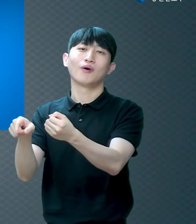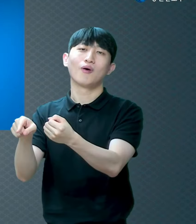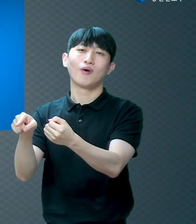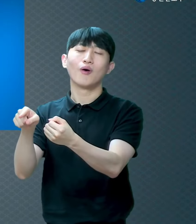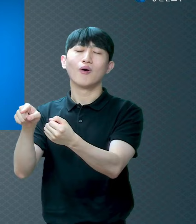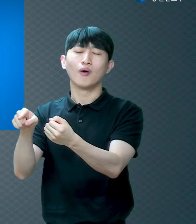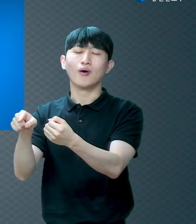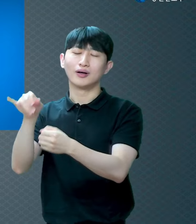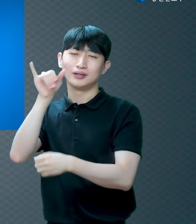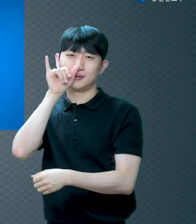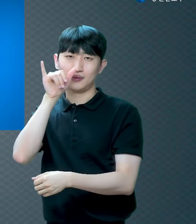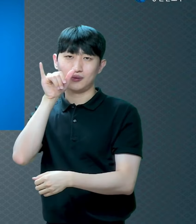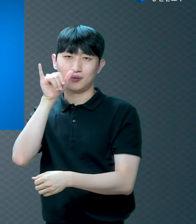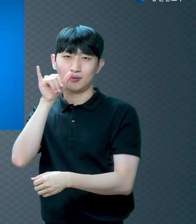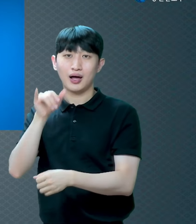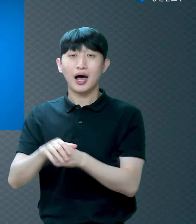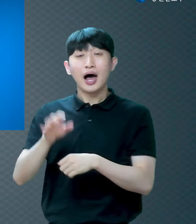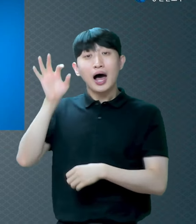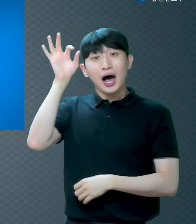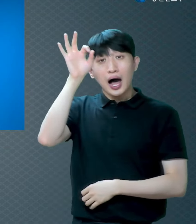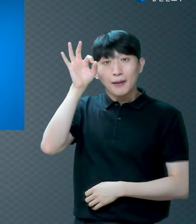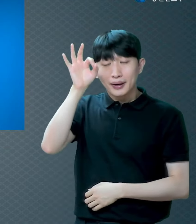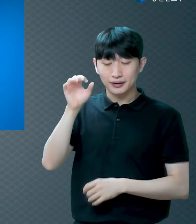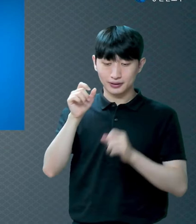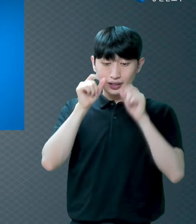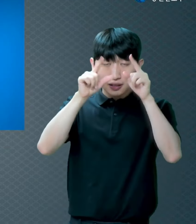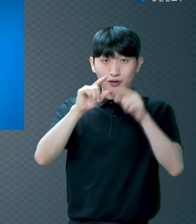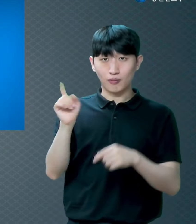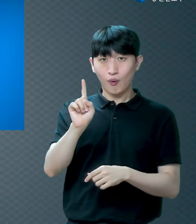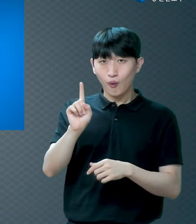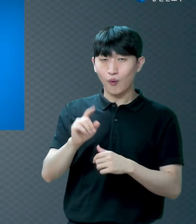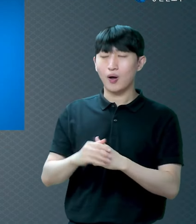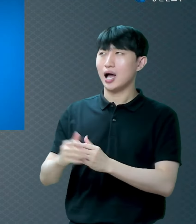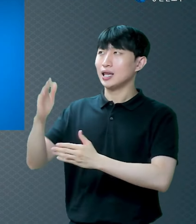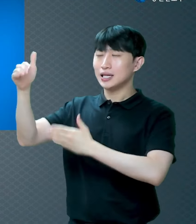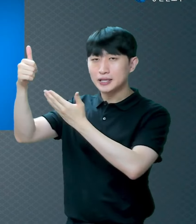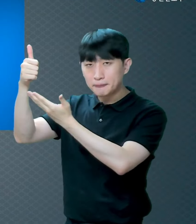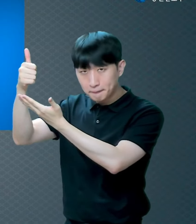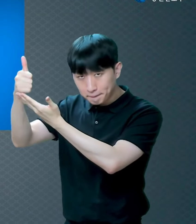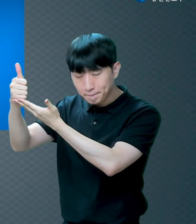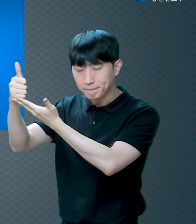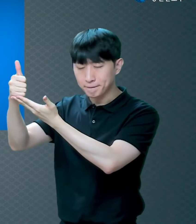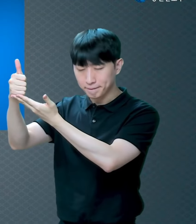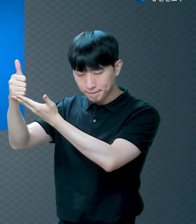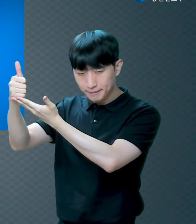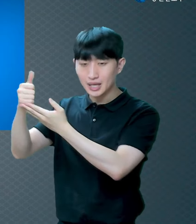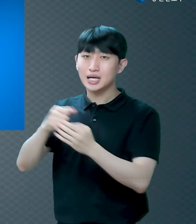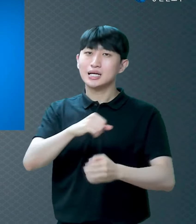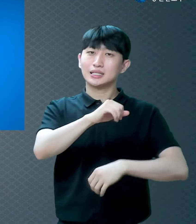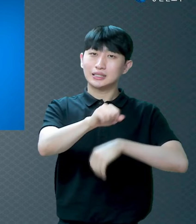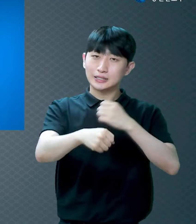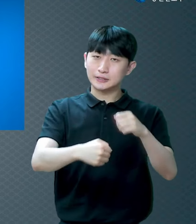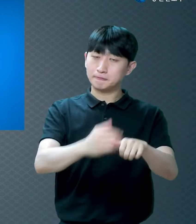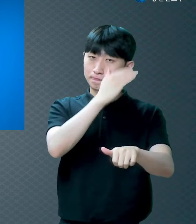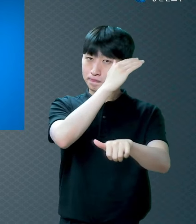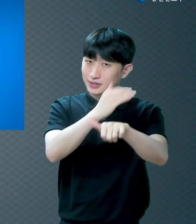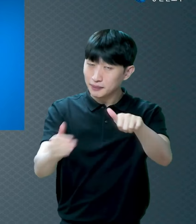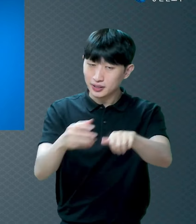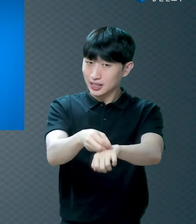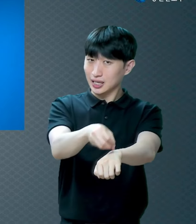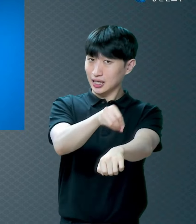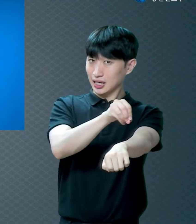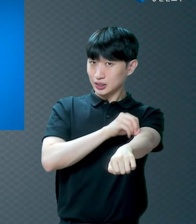하나님께서 짐승을 잡아서 피를 흘려서 가죽을 벗겨서